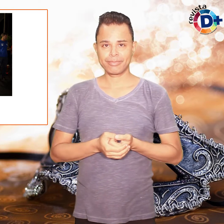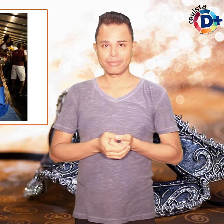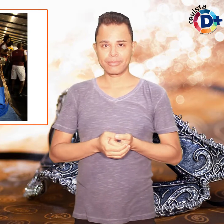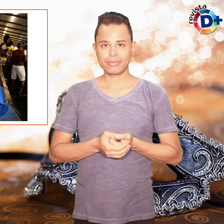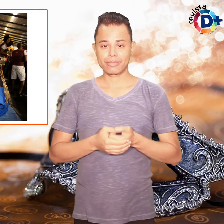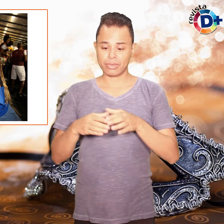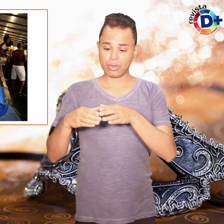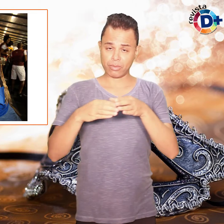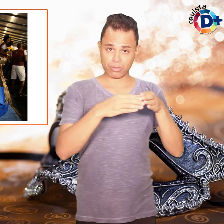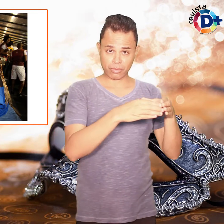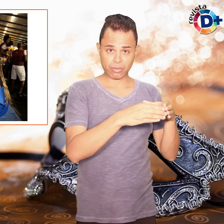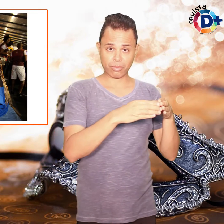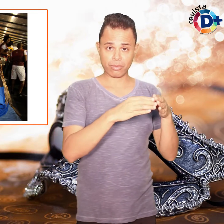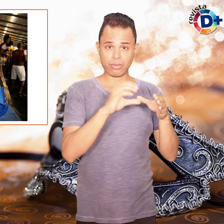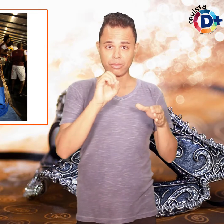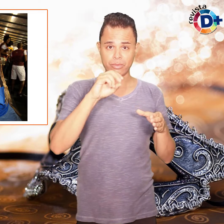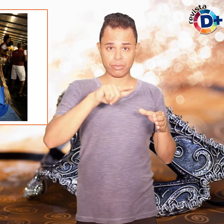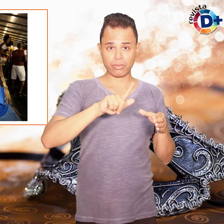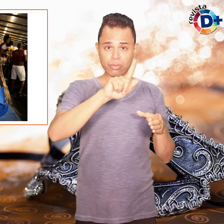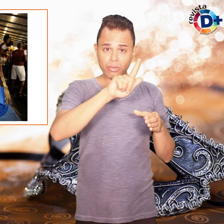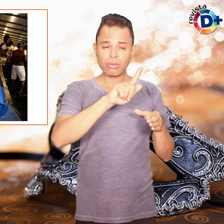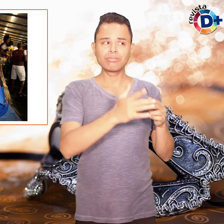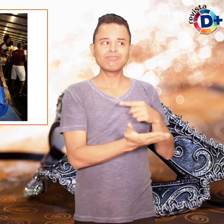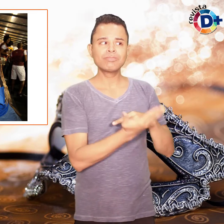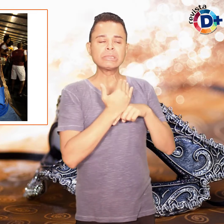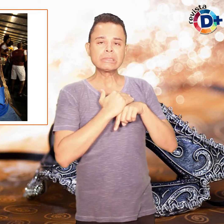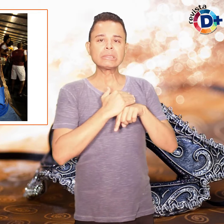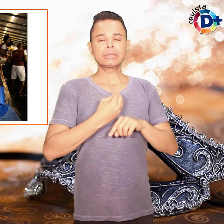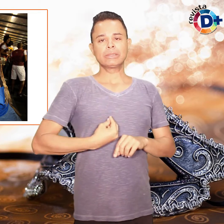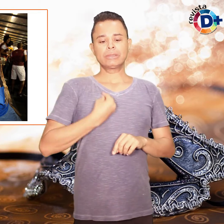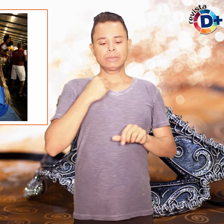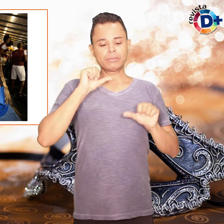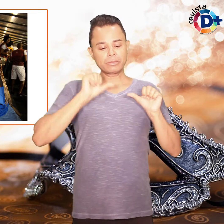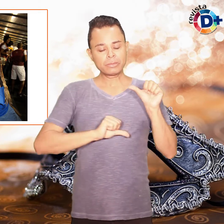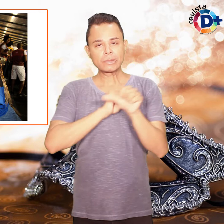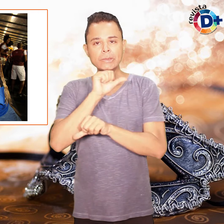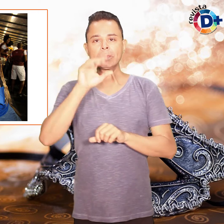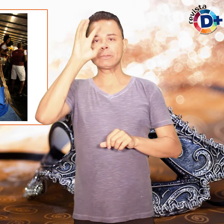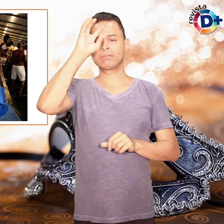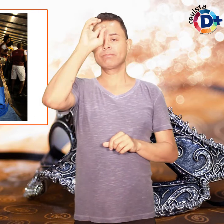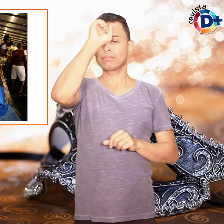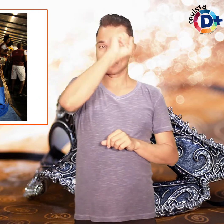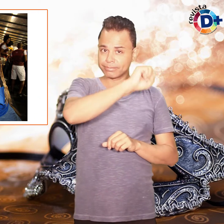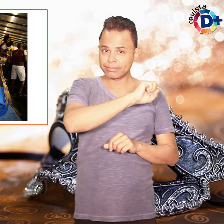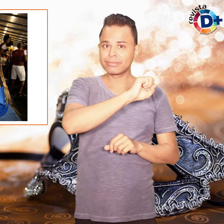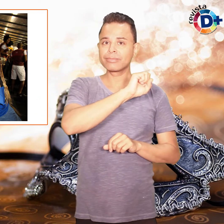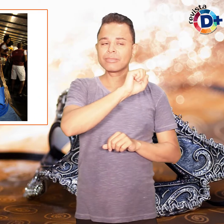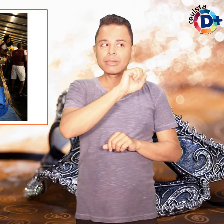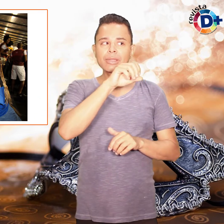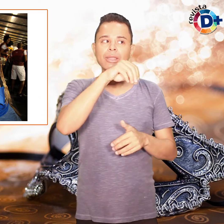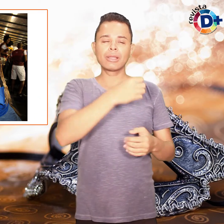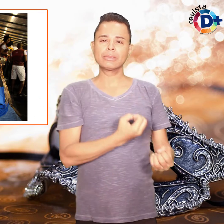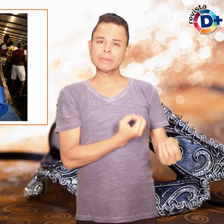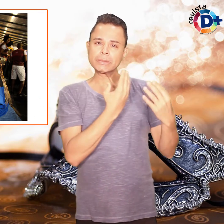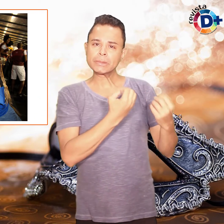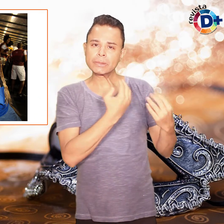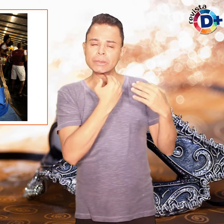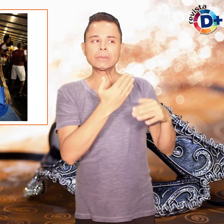A Apoio ajudou muito na minha vida e eu aprendi muito com eles. Lá dentro, nós